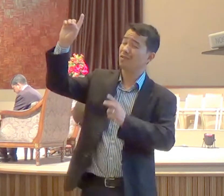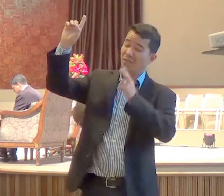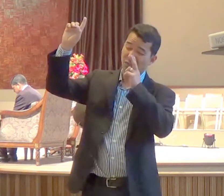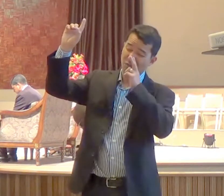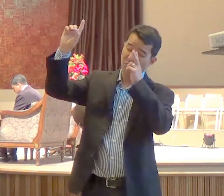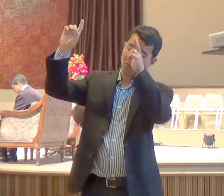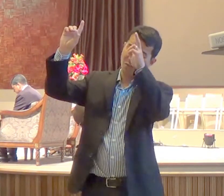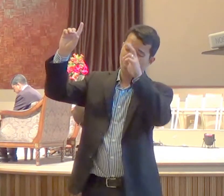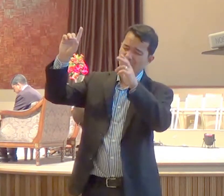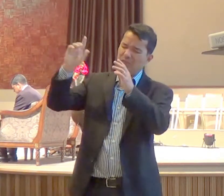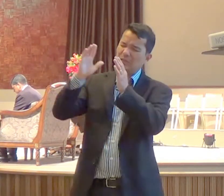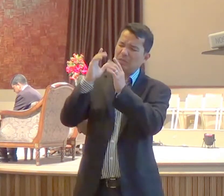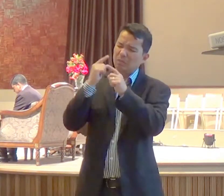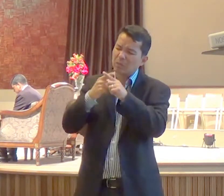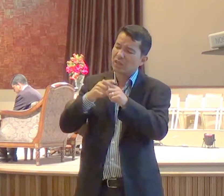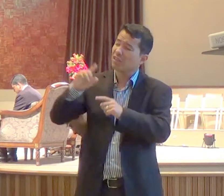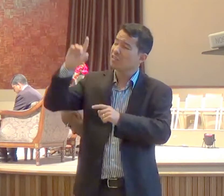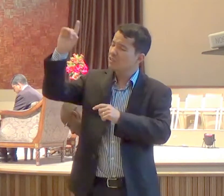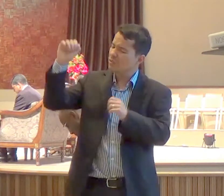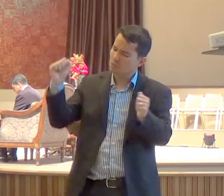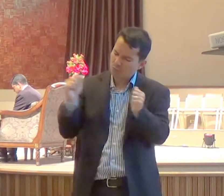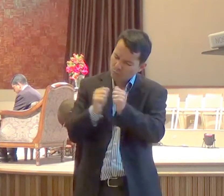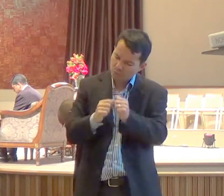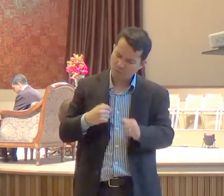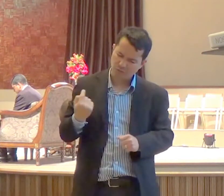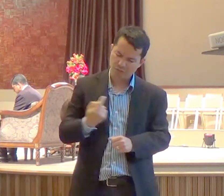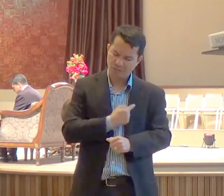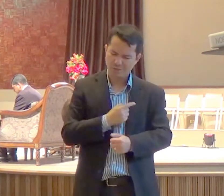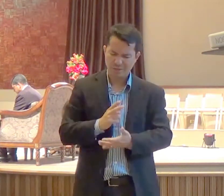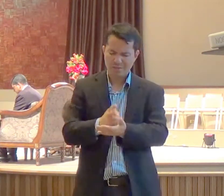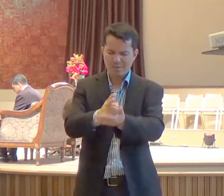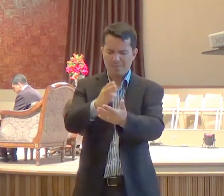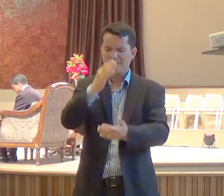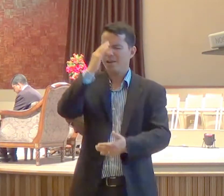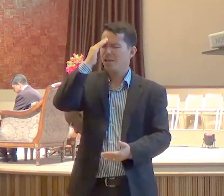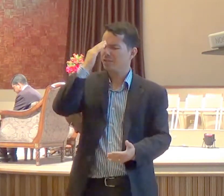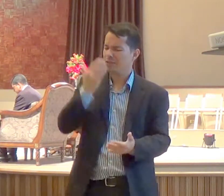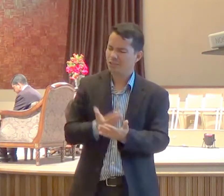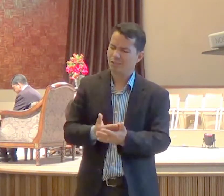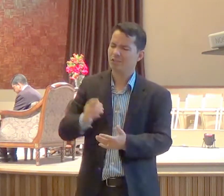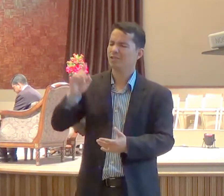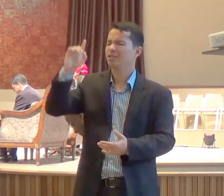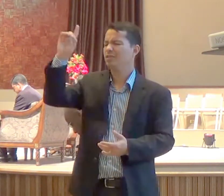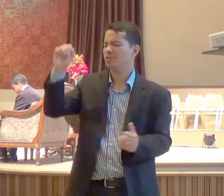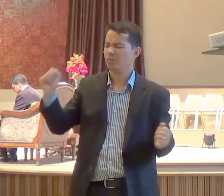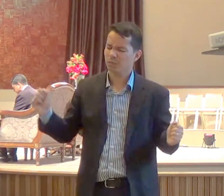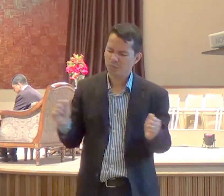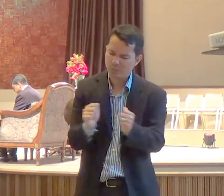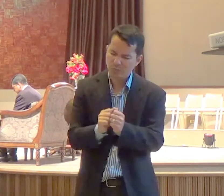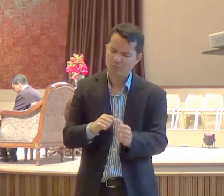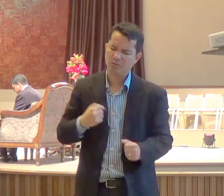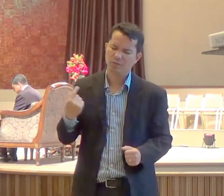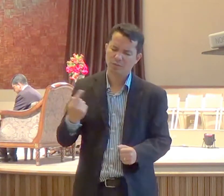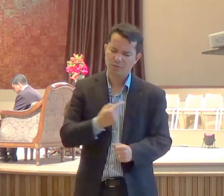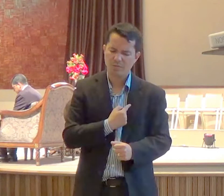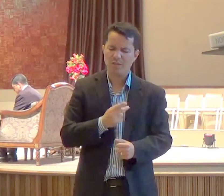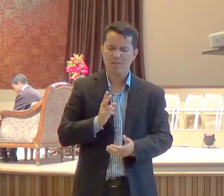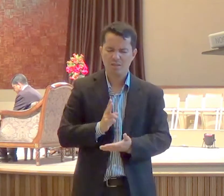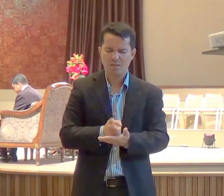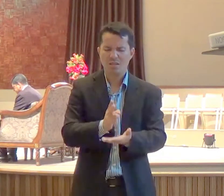porque o Senhor vai com a gente, eu tenho certeza, que o Senhor está conosco, e vai continuar, enquanto nós estivermos, andando